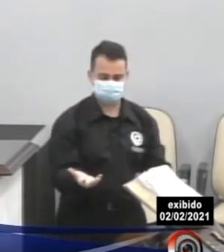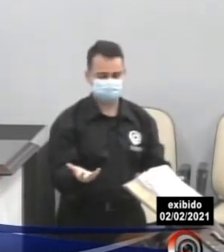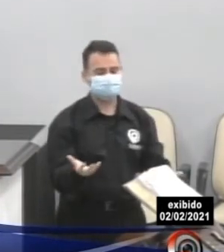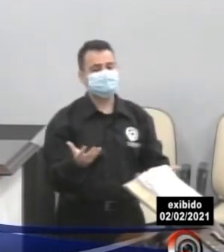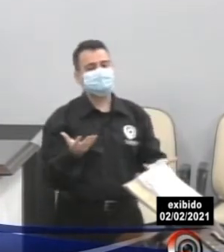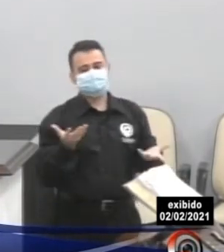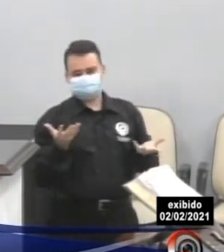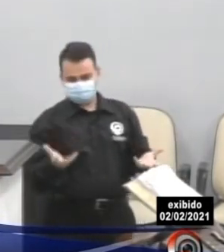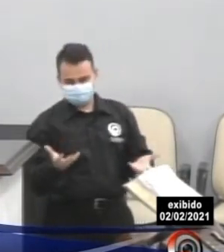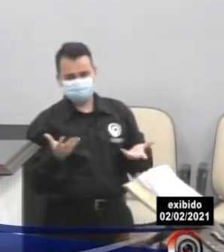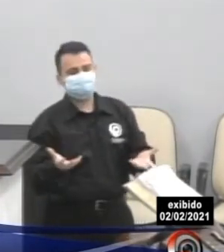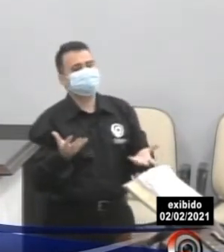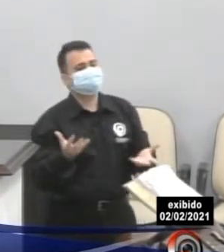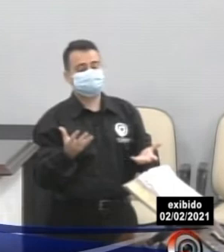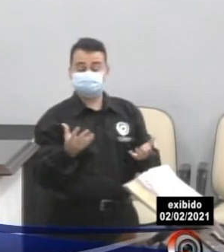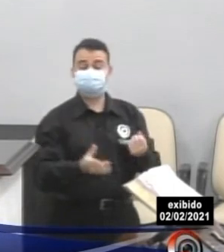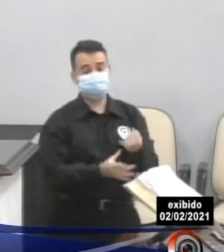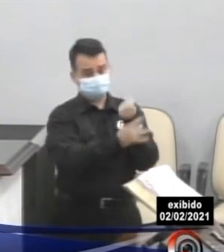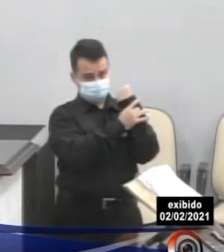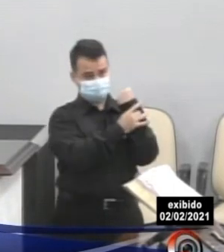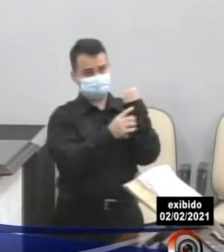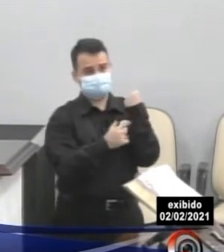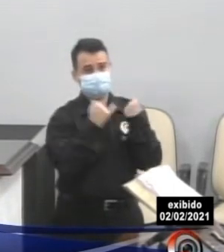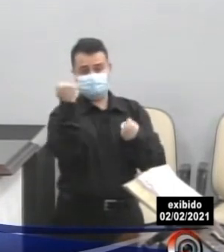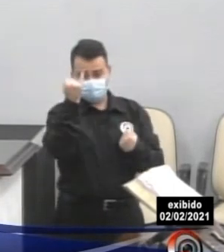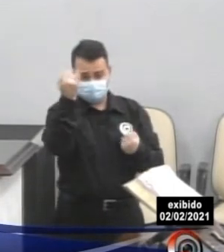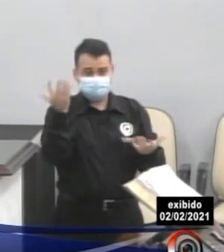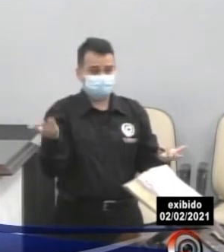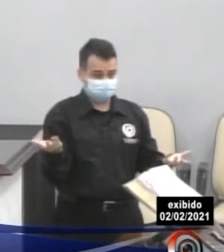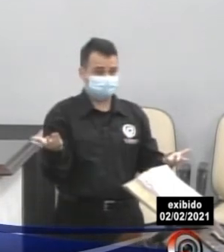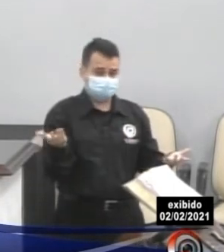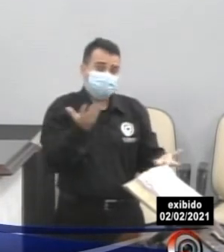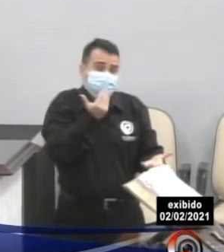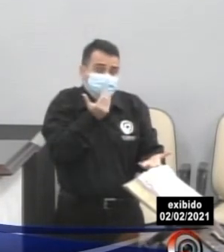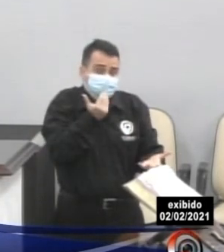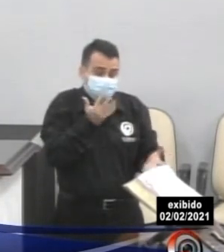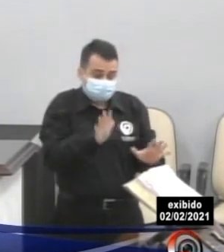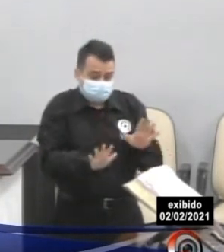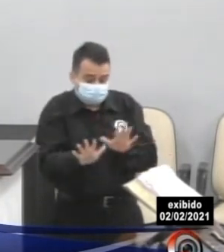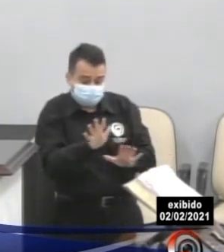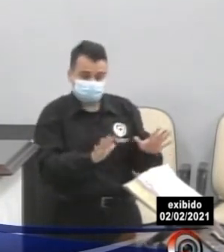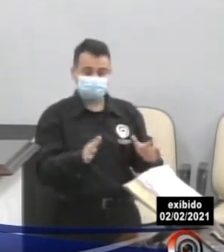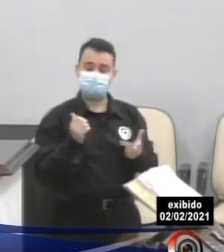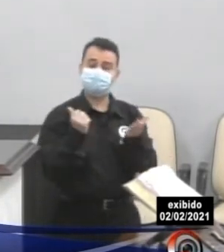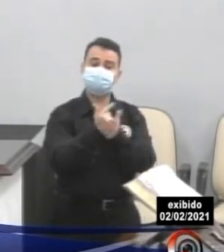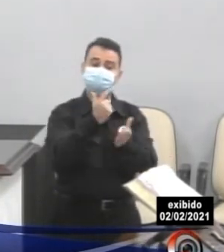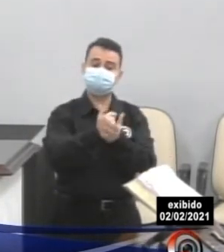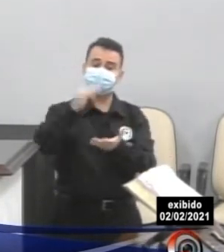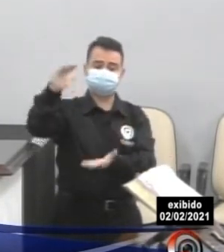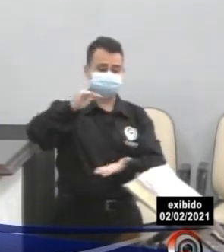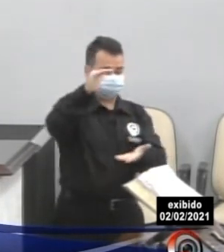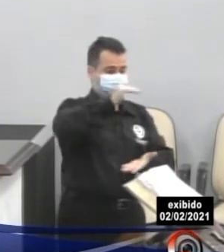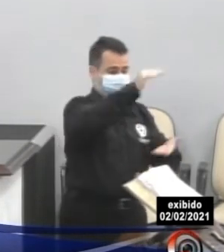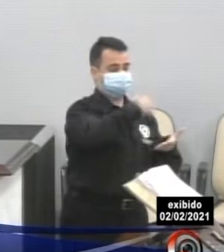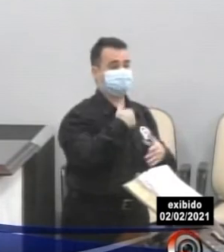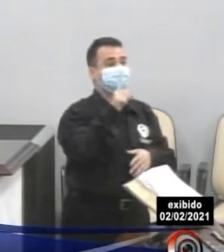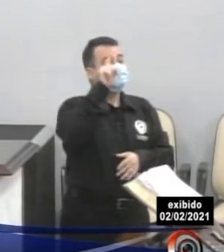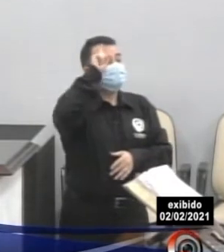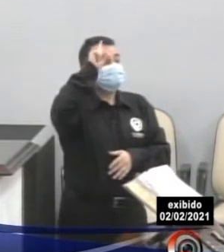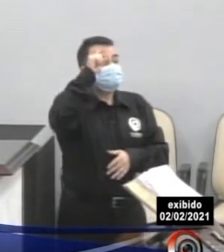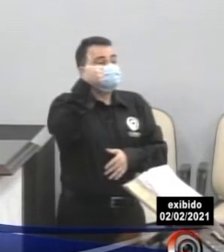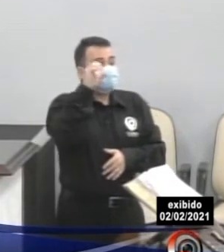gente precisa ter um mínimo de segurança, a gente trabalha com comida, faz uma compra pensando em 15 dias, em 10 dias, é produto